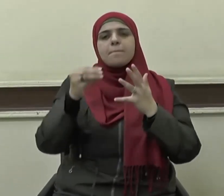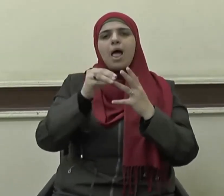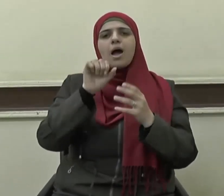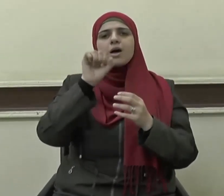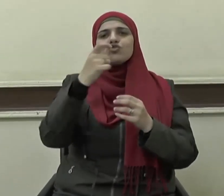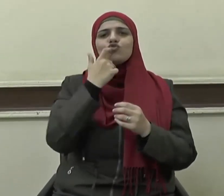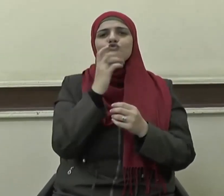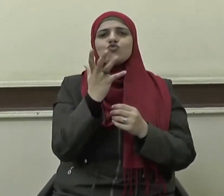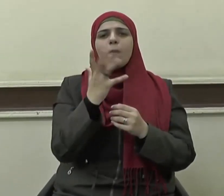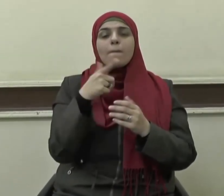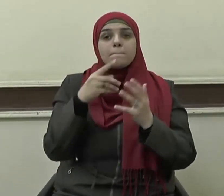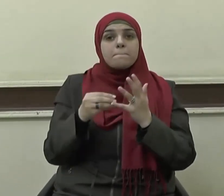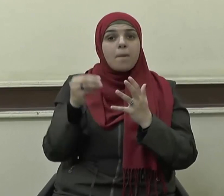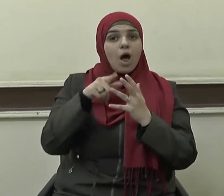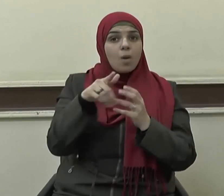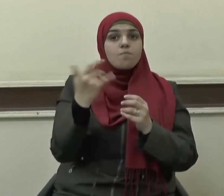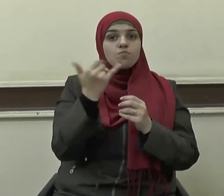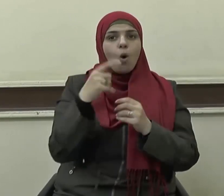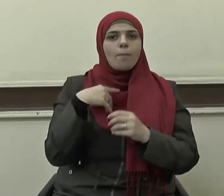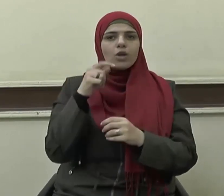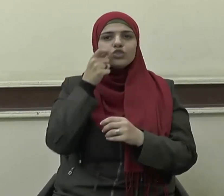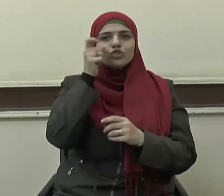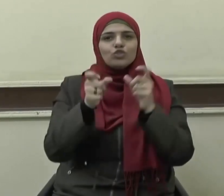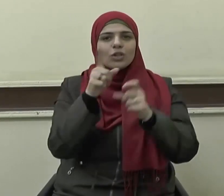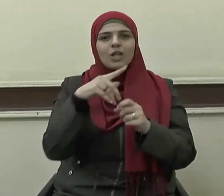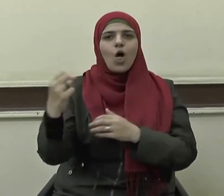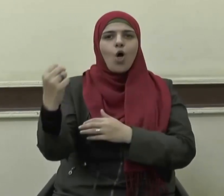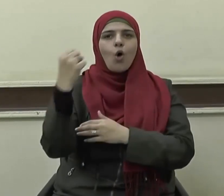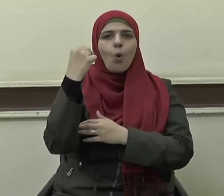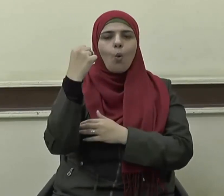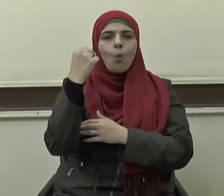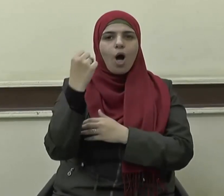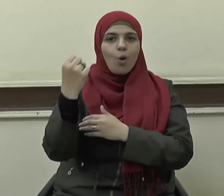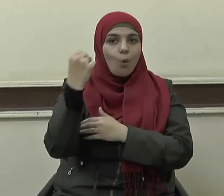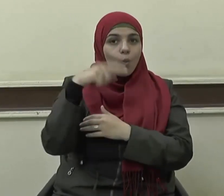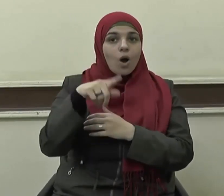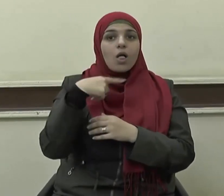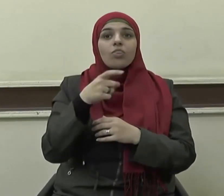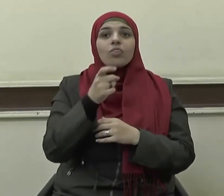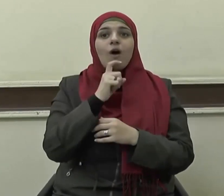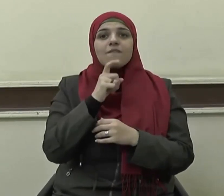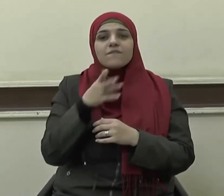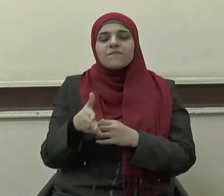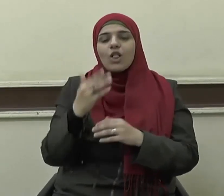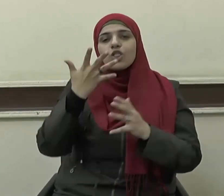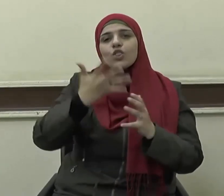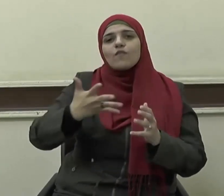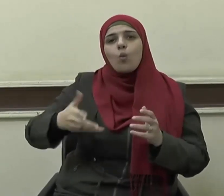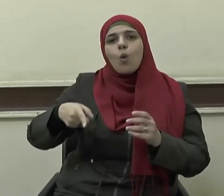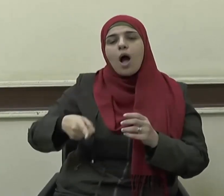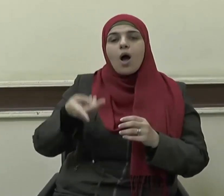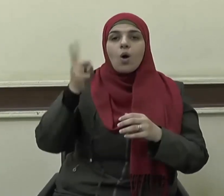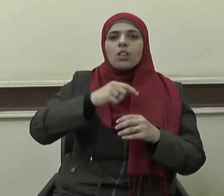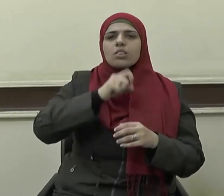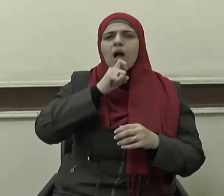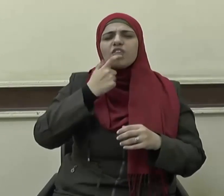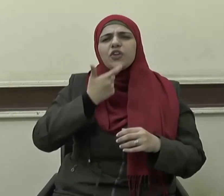بأنها مرحلة القوة بين ضعفين ضعف الطفولة وضعف الشيخوخة قال